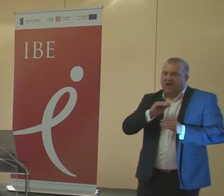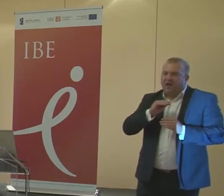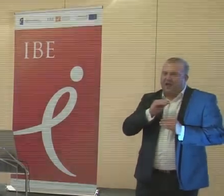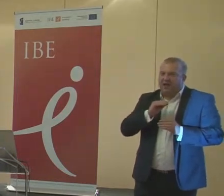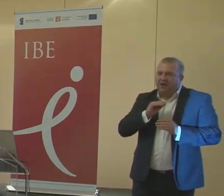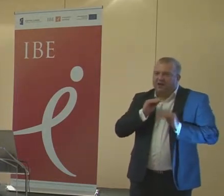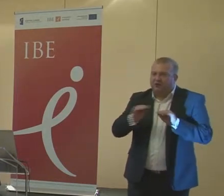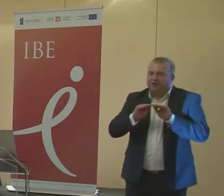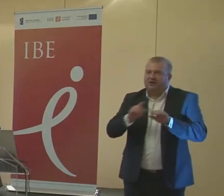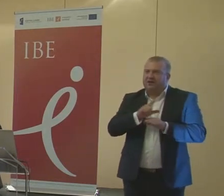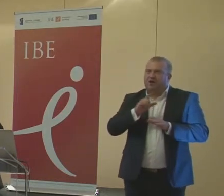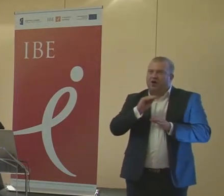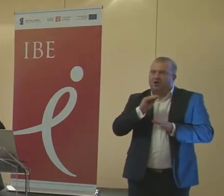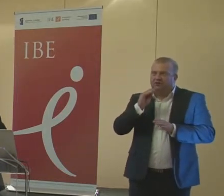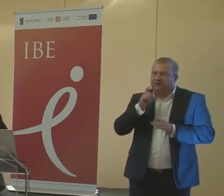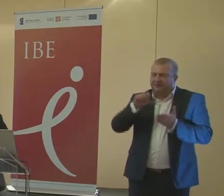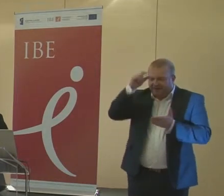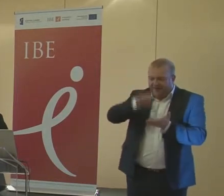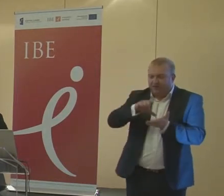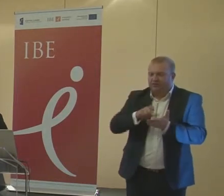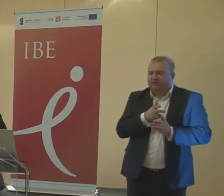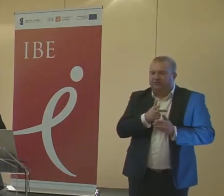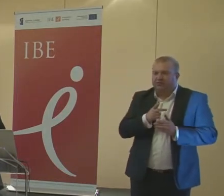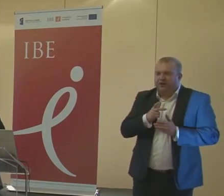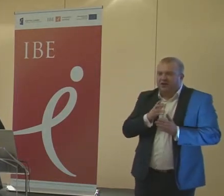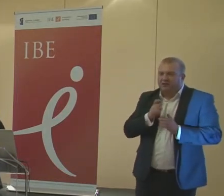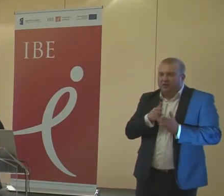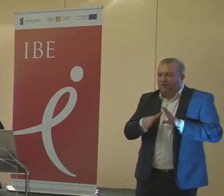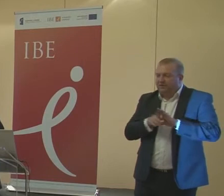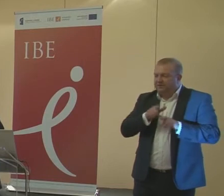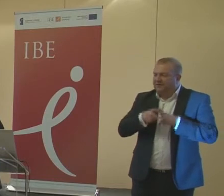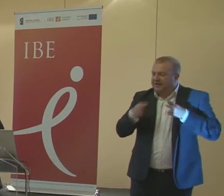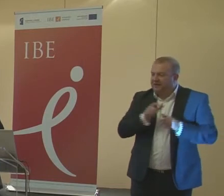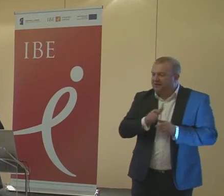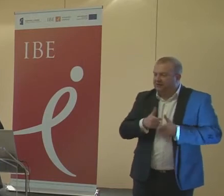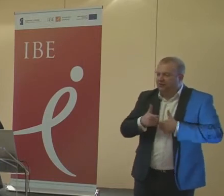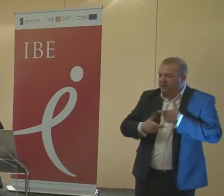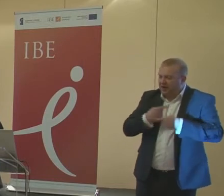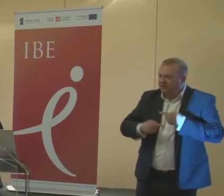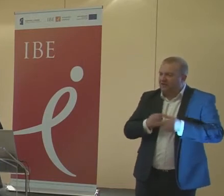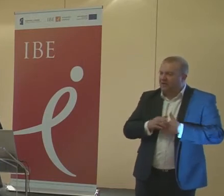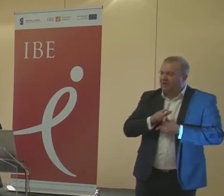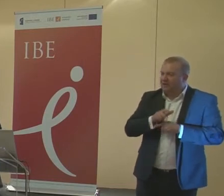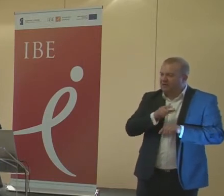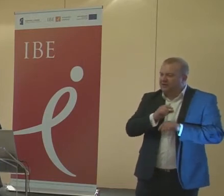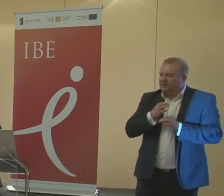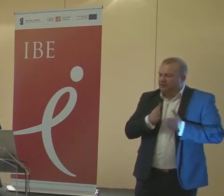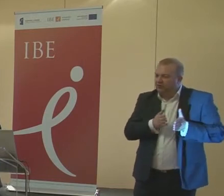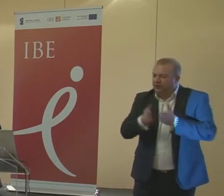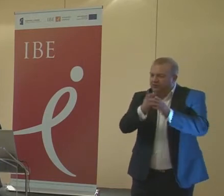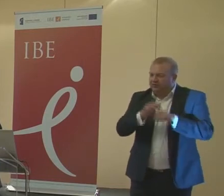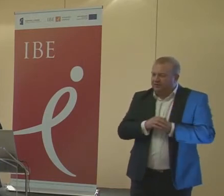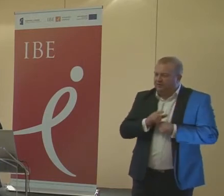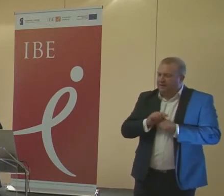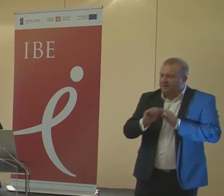Konsultacji są skierowane do nauczycieli i w tym zakresie są realizowane pewnego rodzaju ścieżki. Po